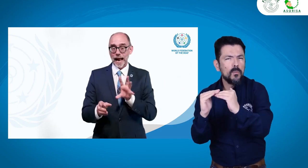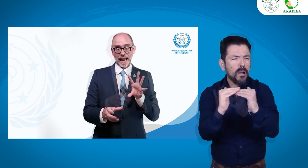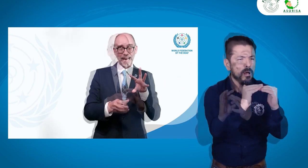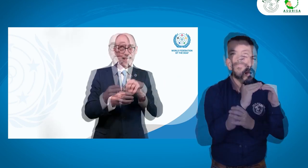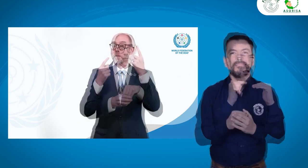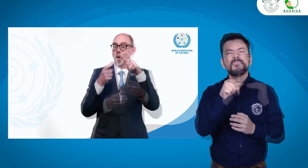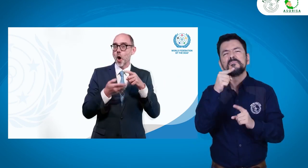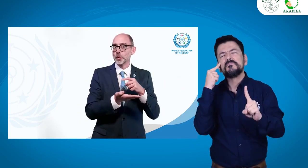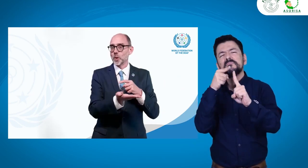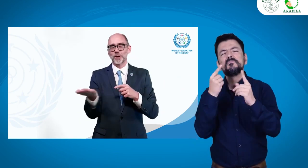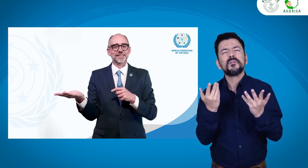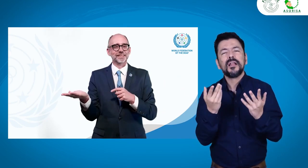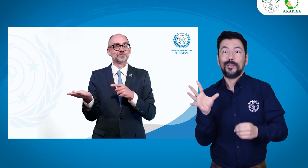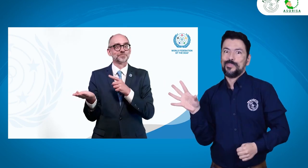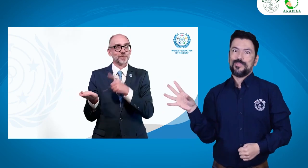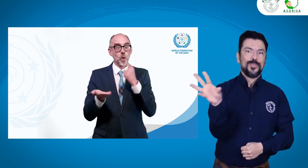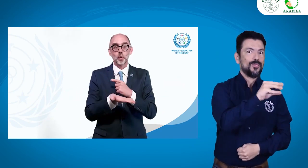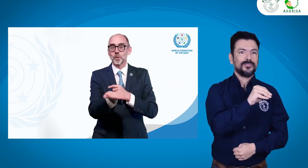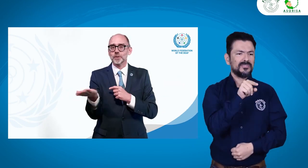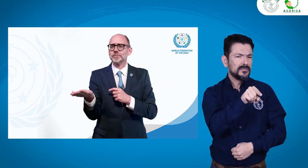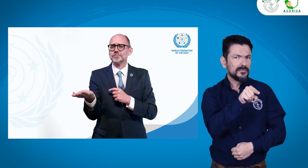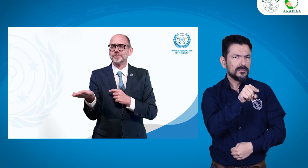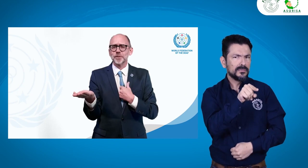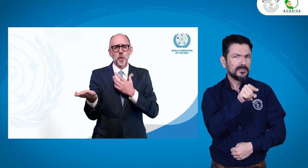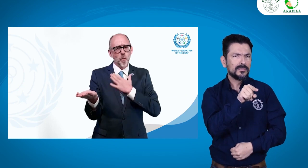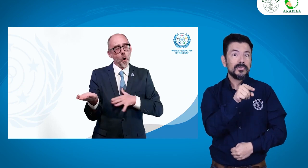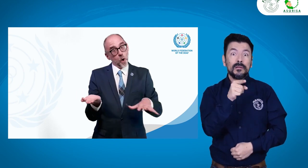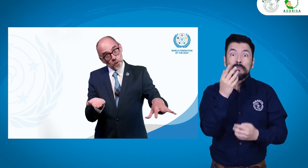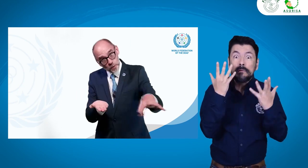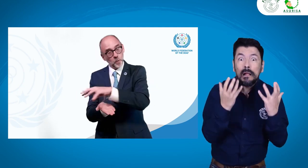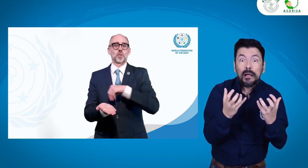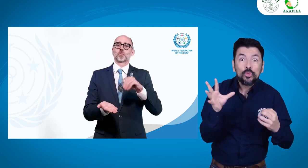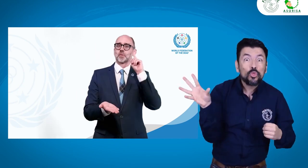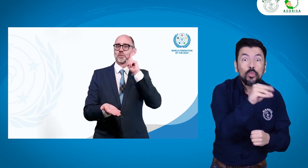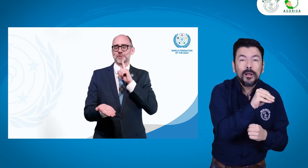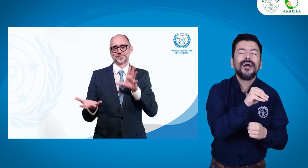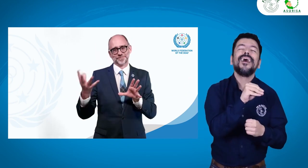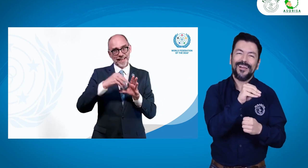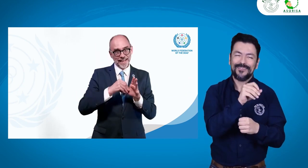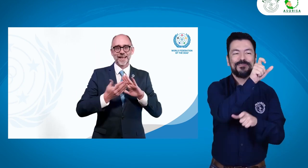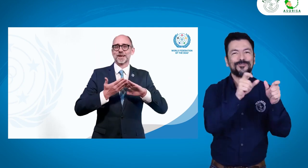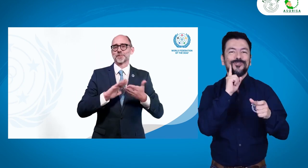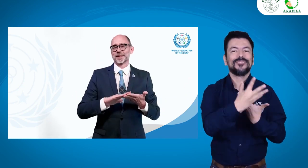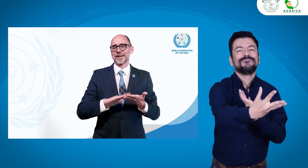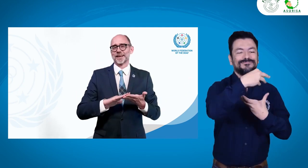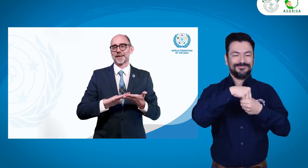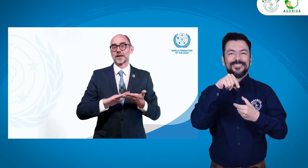Y cuando hablamos de inclusión, pues queremos que la comunidad pueda estar incluida y que las personas